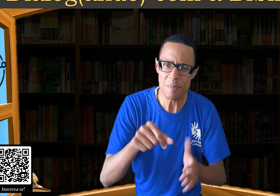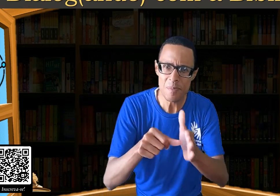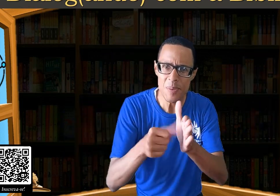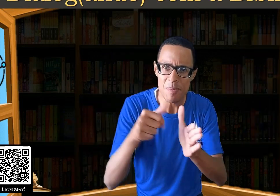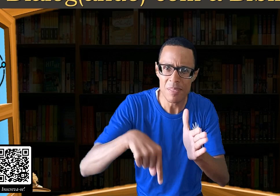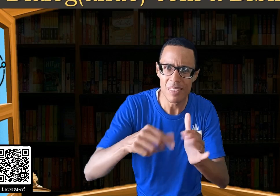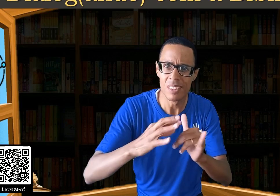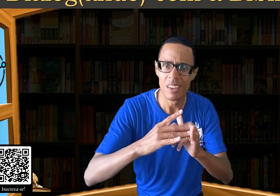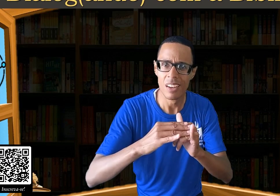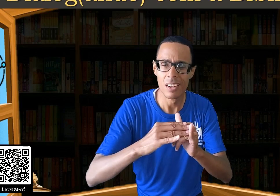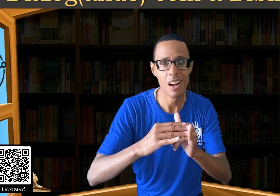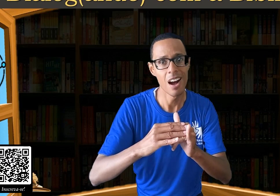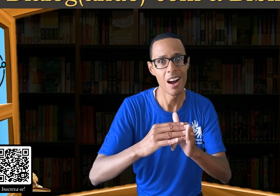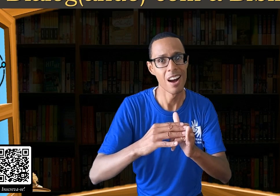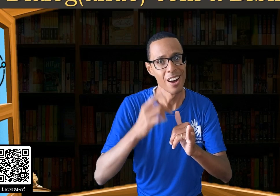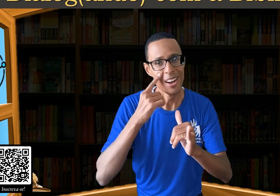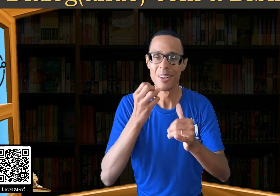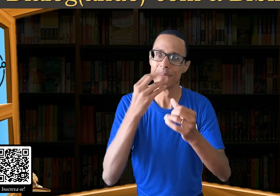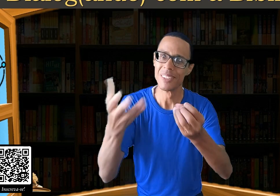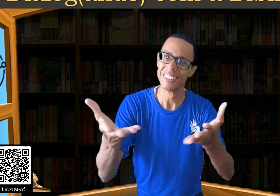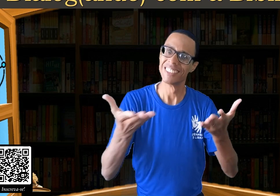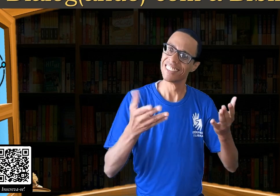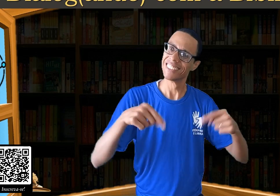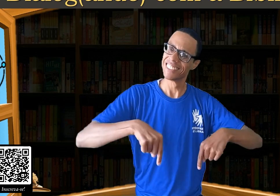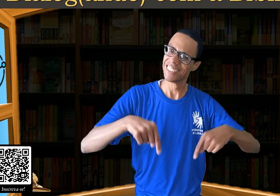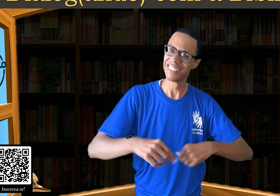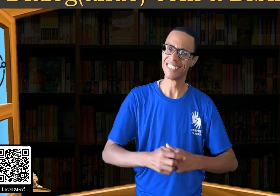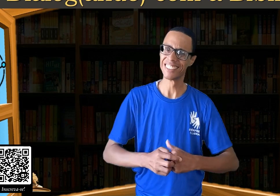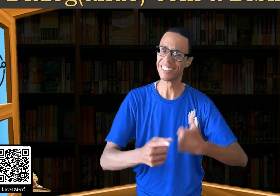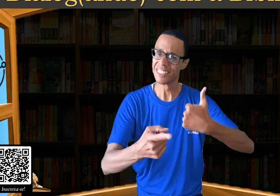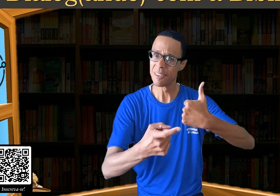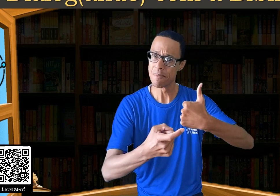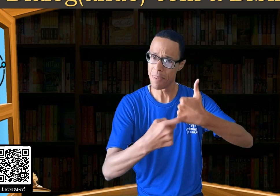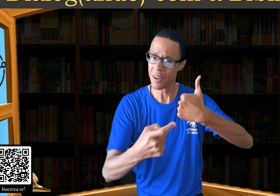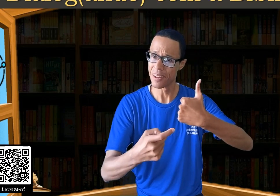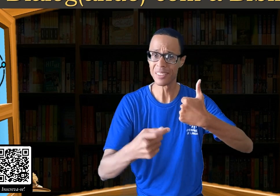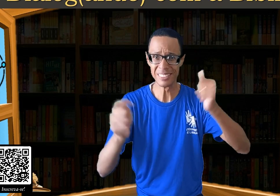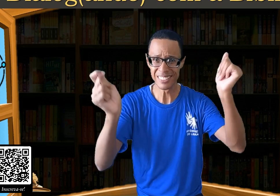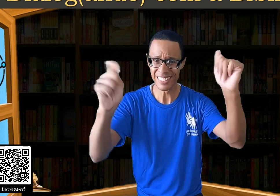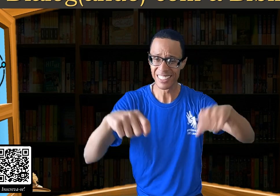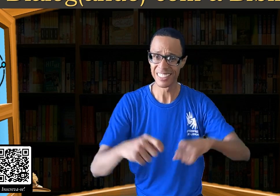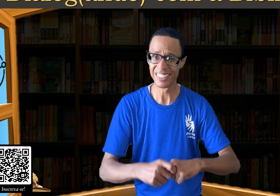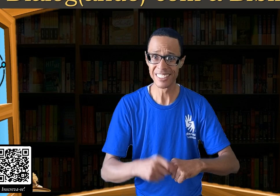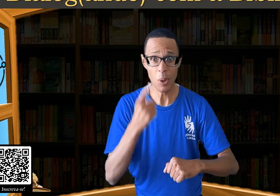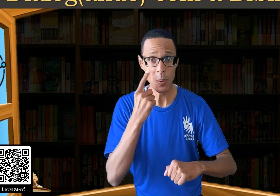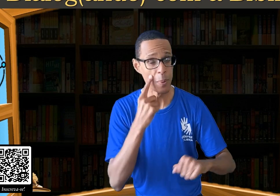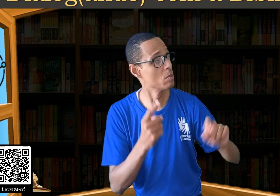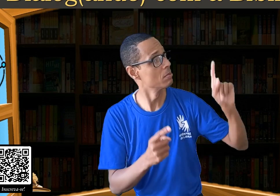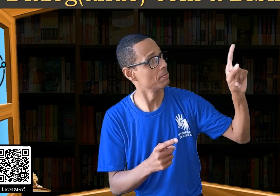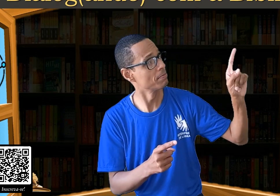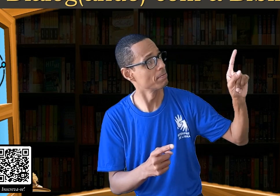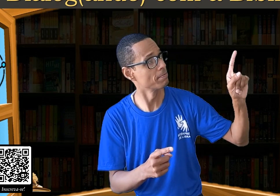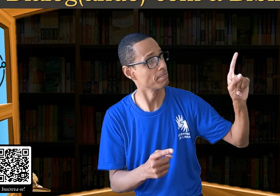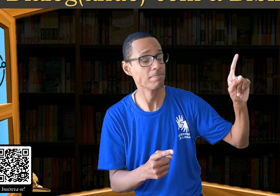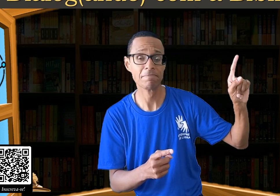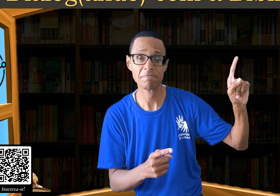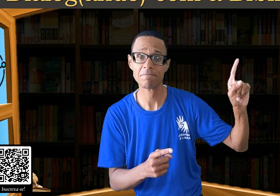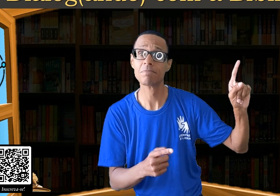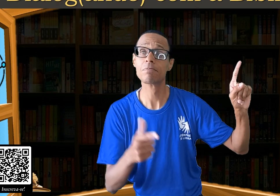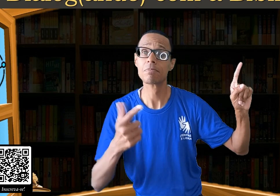chegando agora no canal, seja bem-vindo! Neste card aqui acima, você vai encontrar a playlist